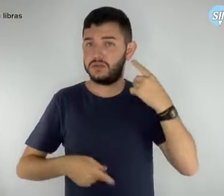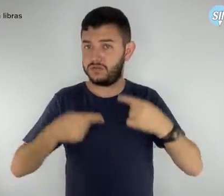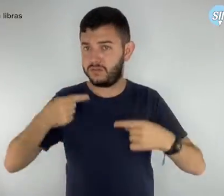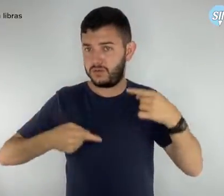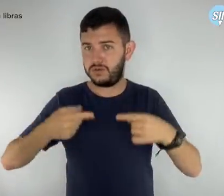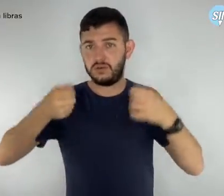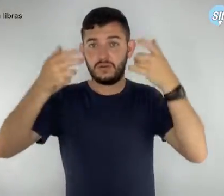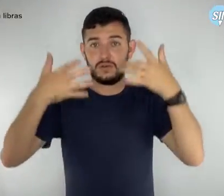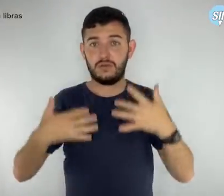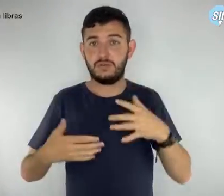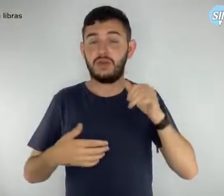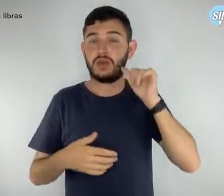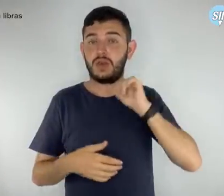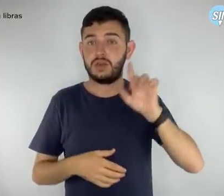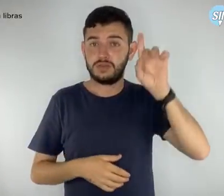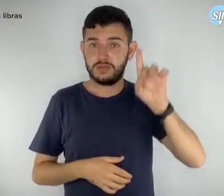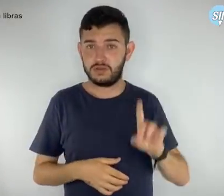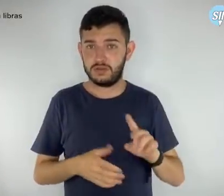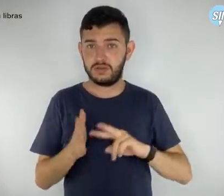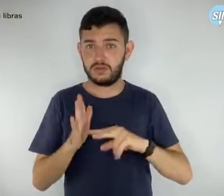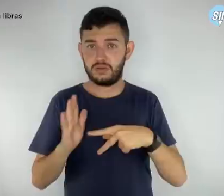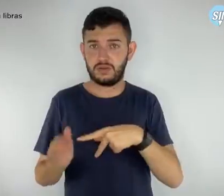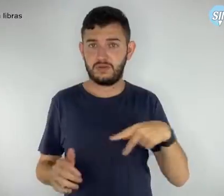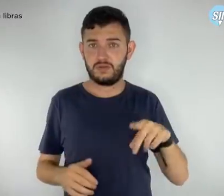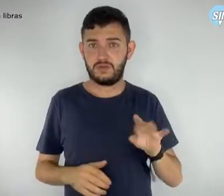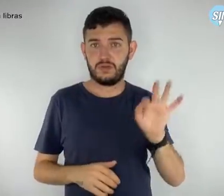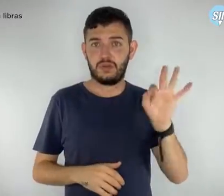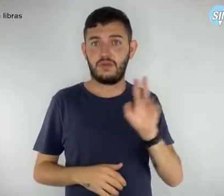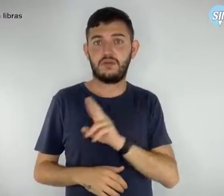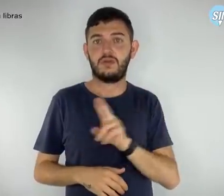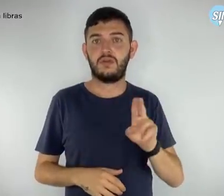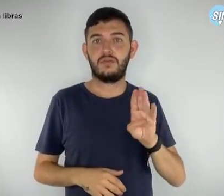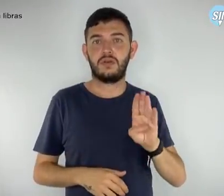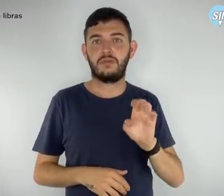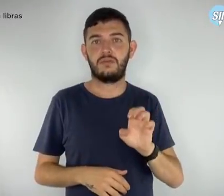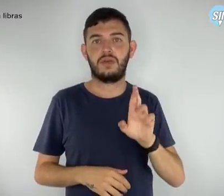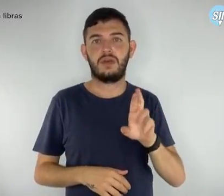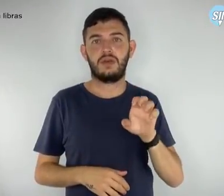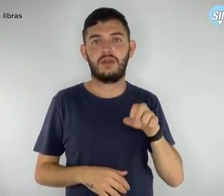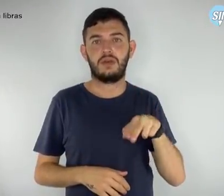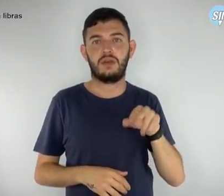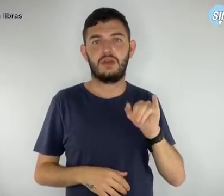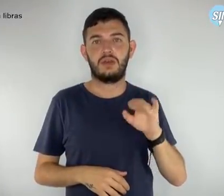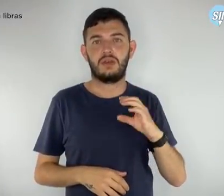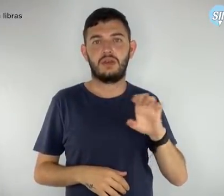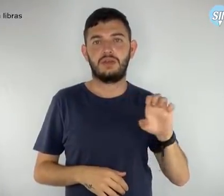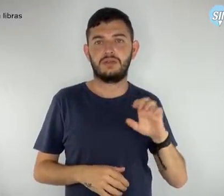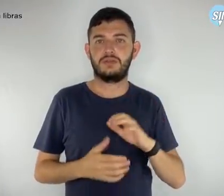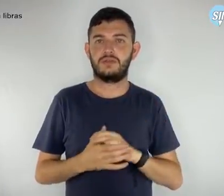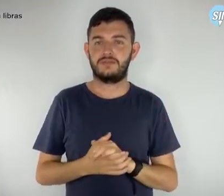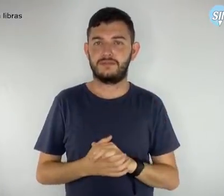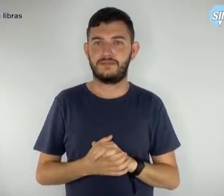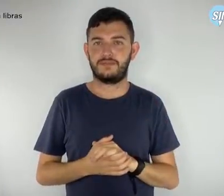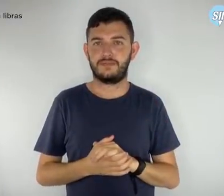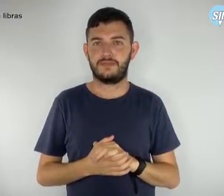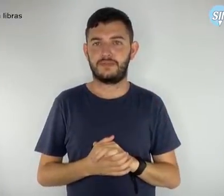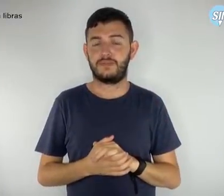política, avalia a diretora do SimproDF, Berenice Dark. Remendo, diante de um